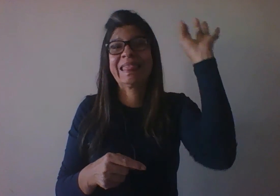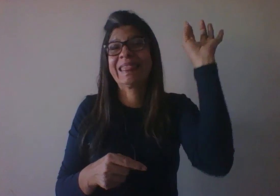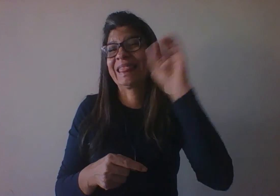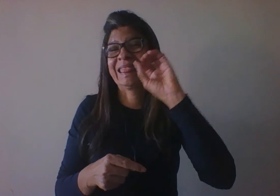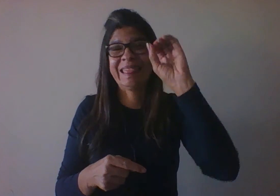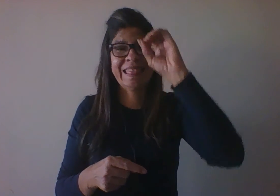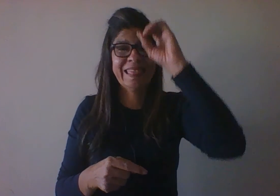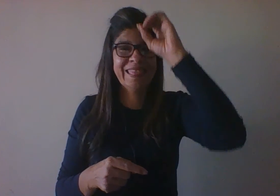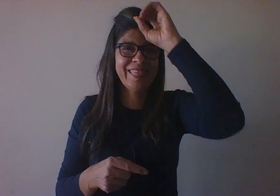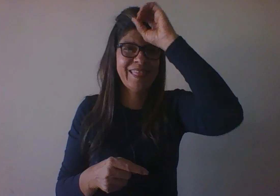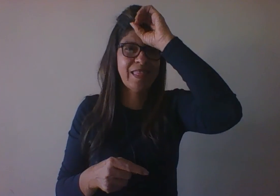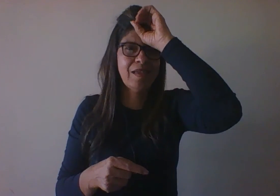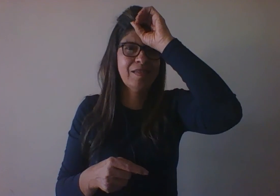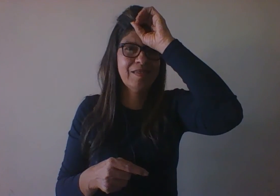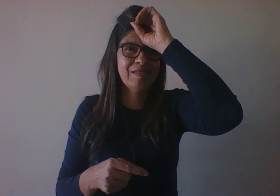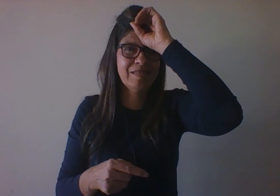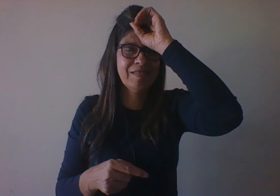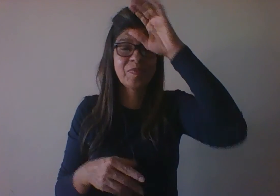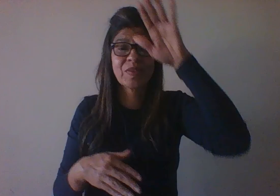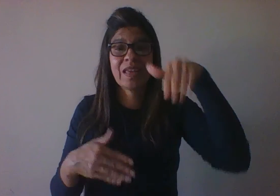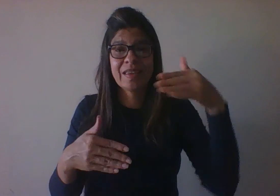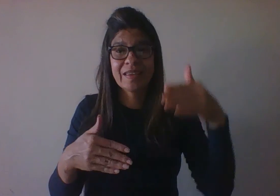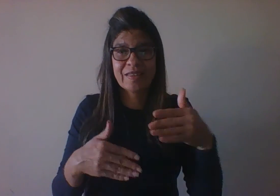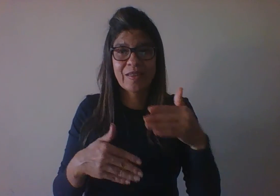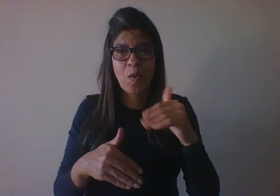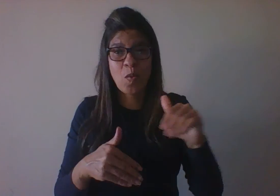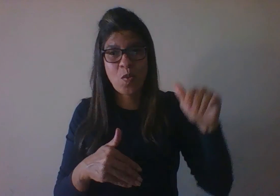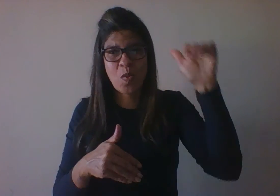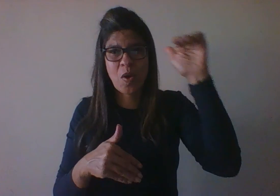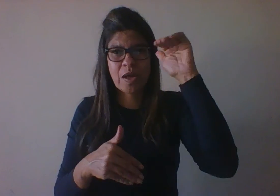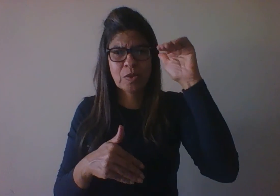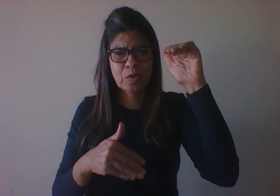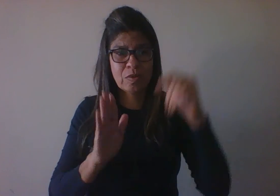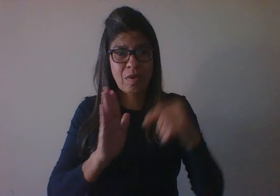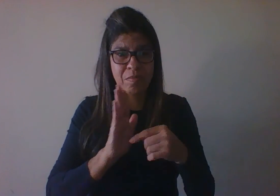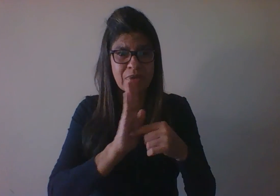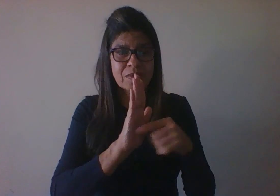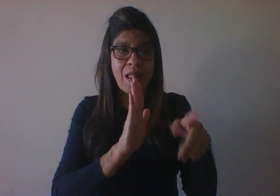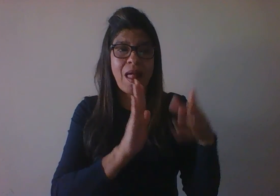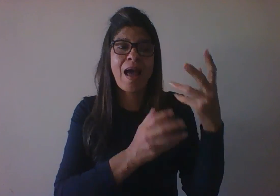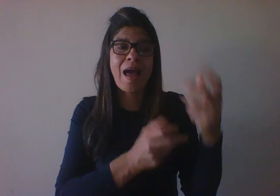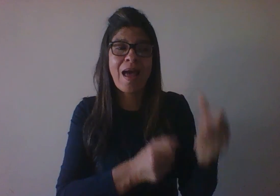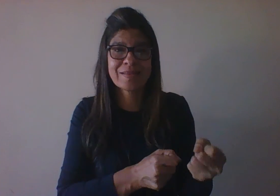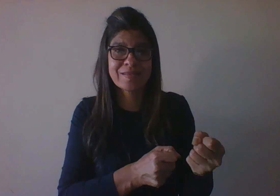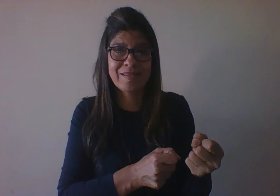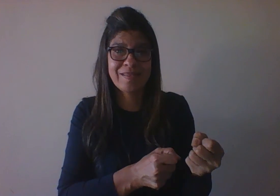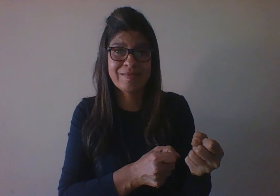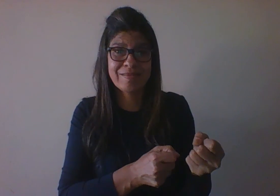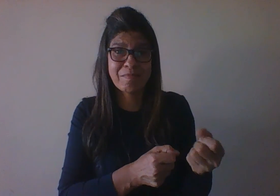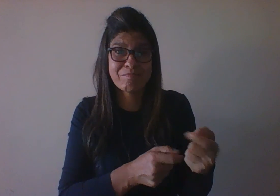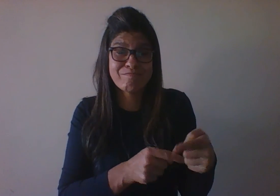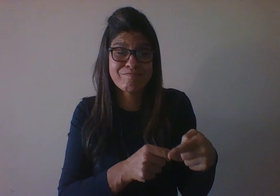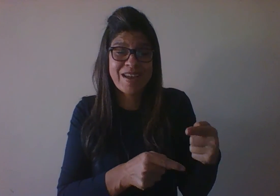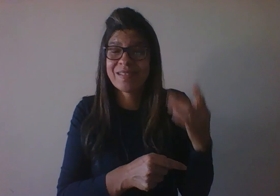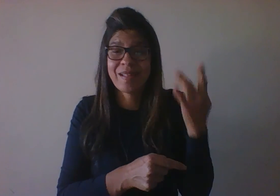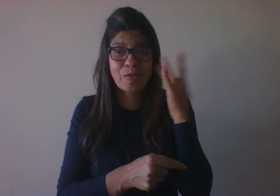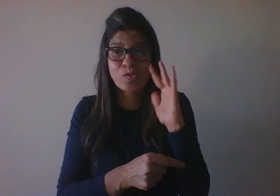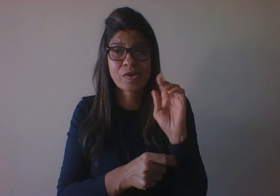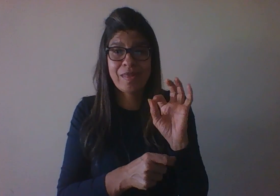como o adulto apresentou de maneira convicta, ela aceita como adequada. A partir dos sete anos, um